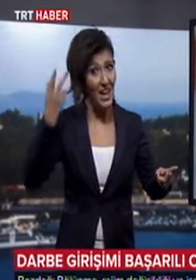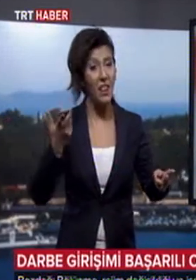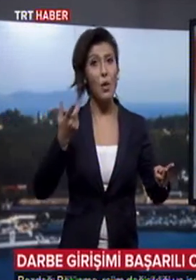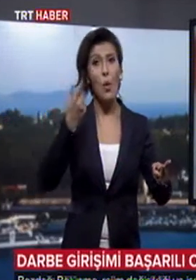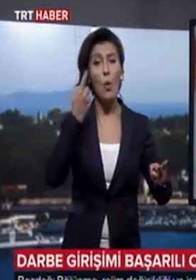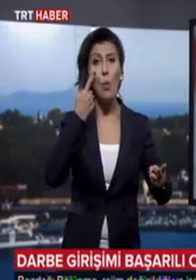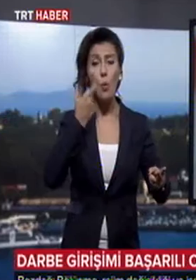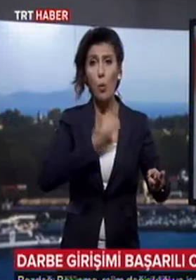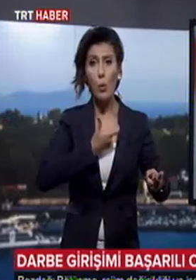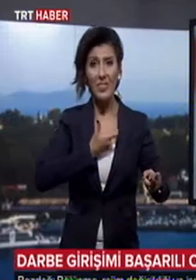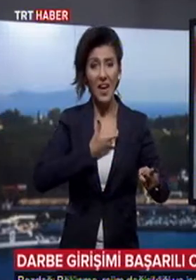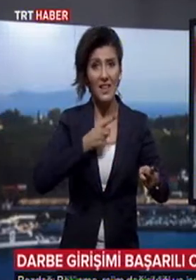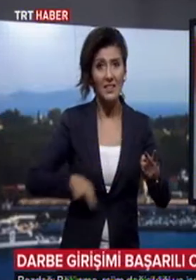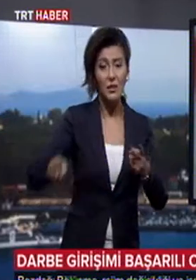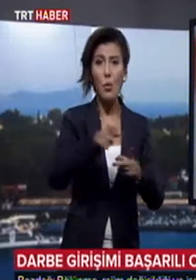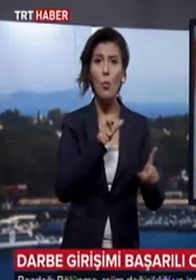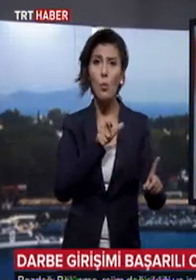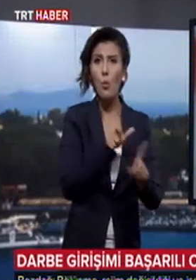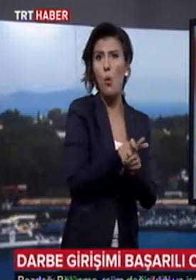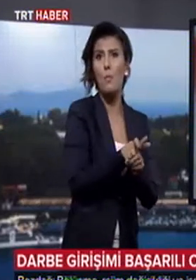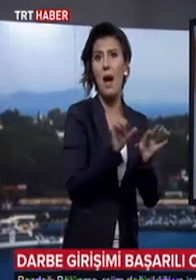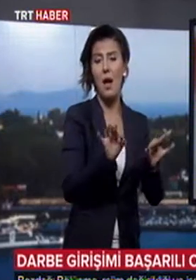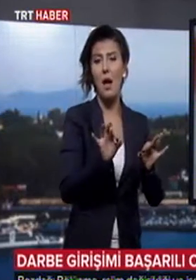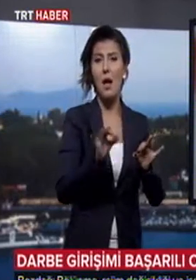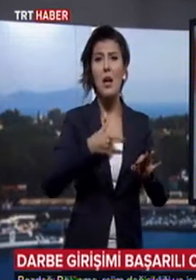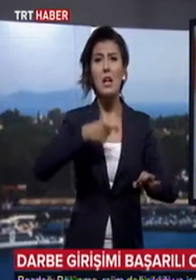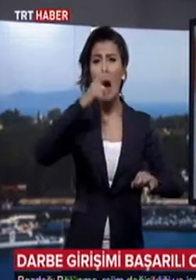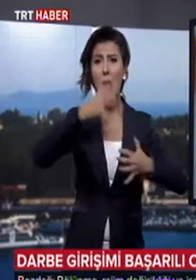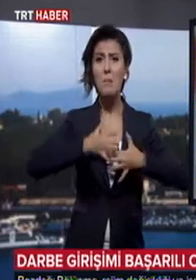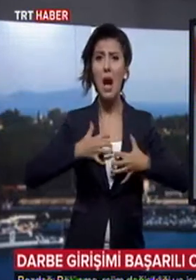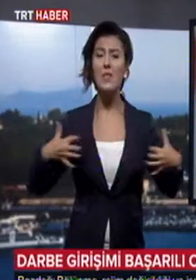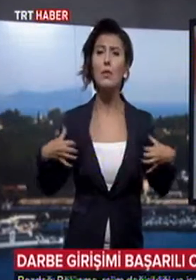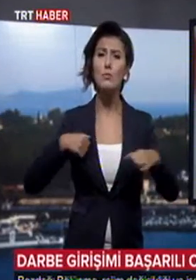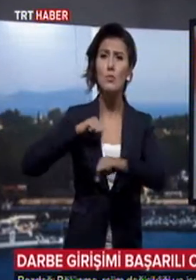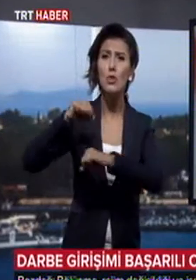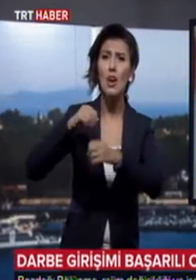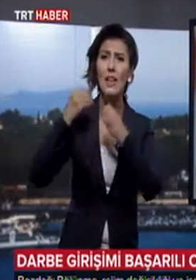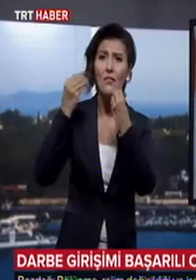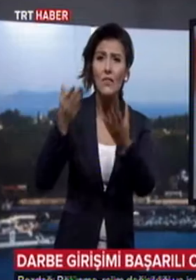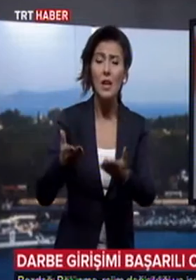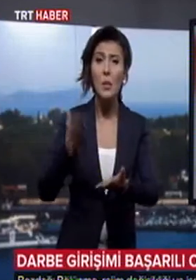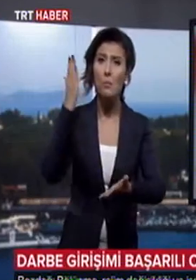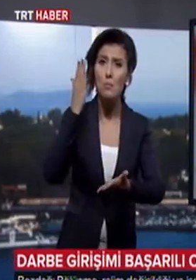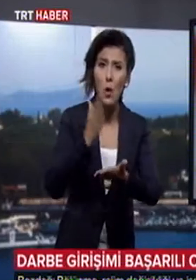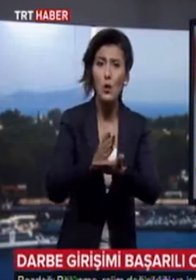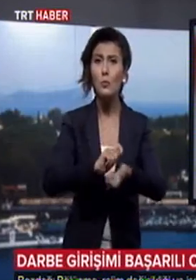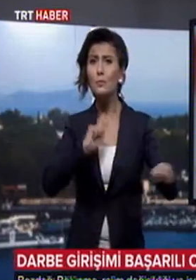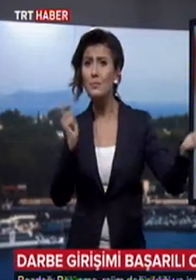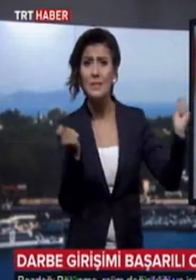belirtti. Bozdağ yapılan kahramanca mücadeleyle Türkiye'nin bölünme, rejim değişikliği, dinde reform, işgal